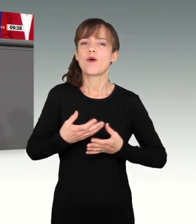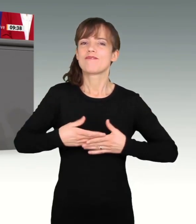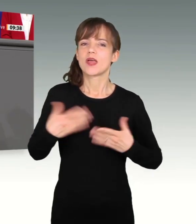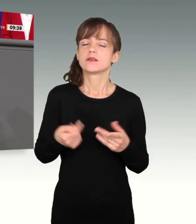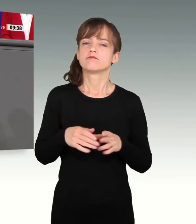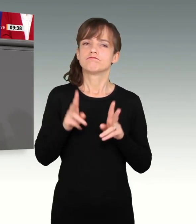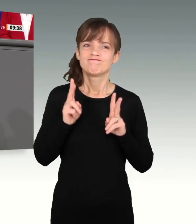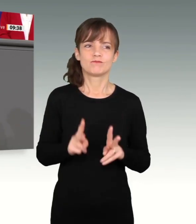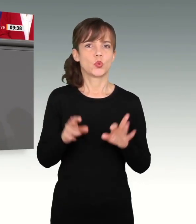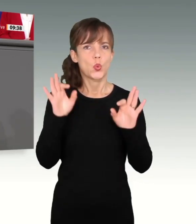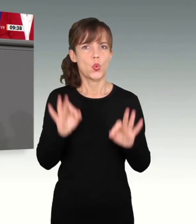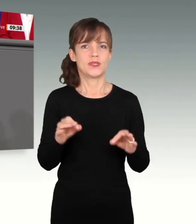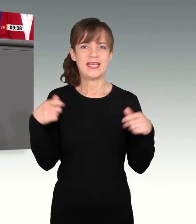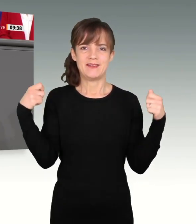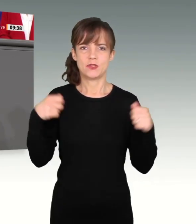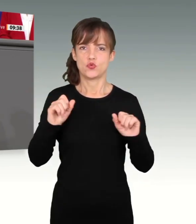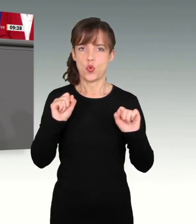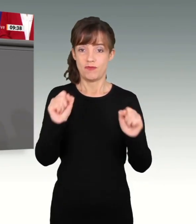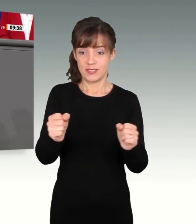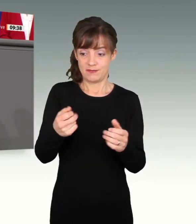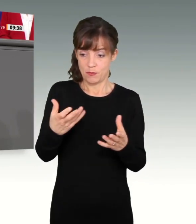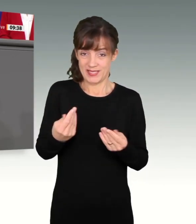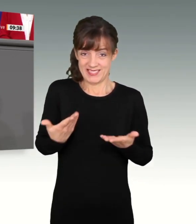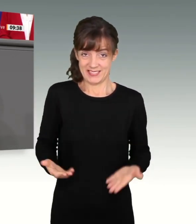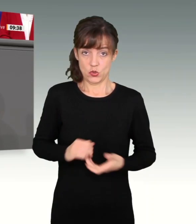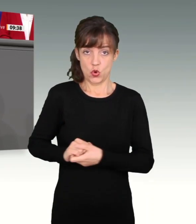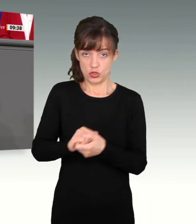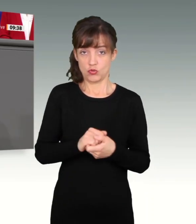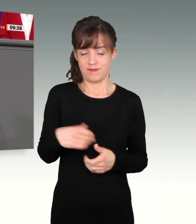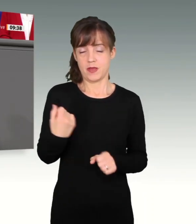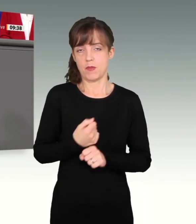Investitionsoffensive. Und die werden wir in dieser Koalition auf den Weg bringen.